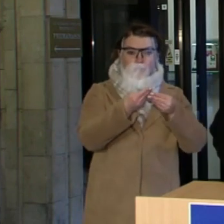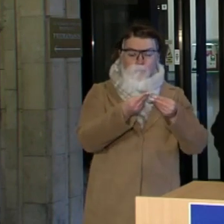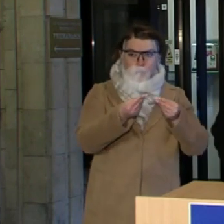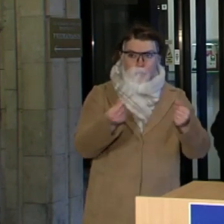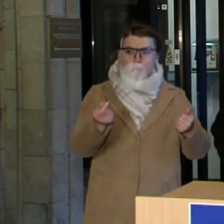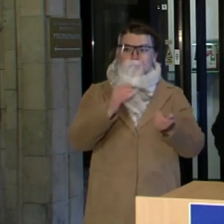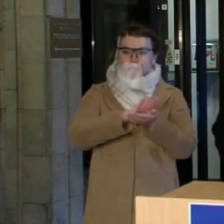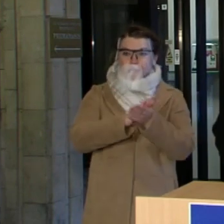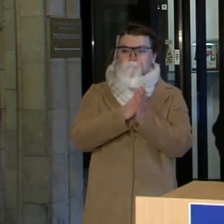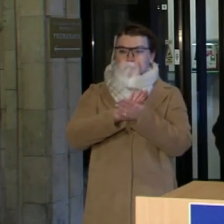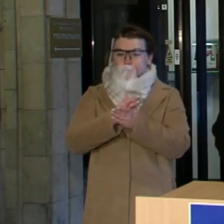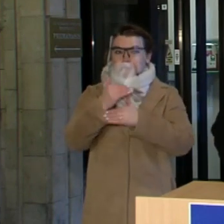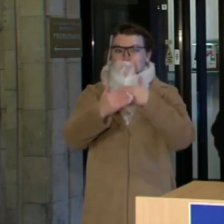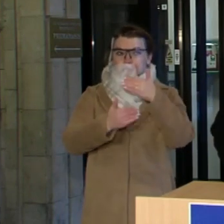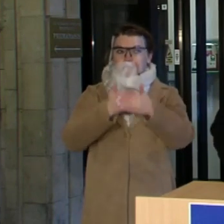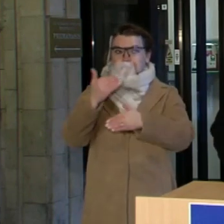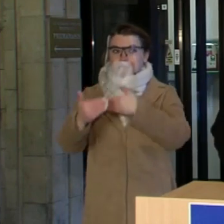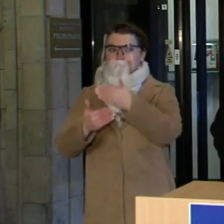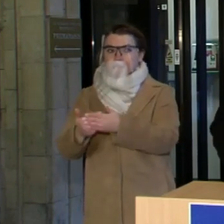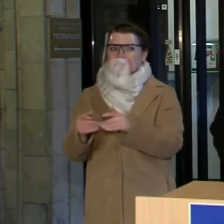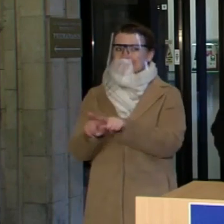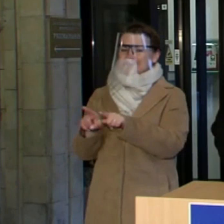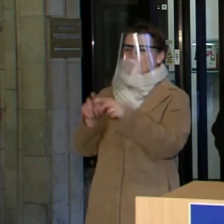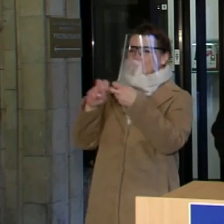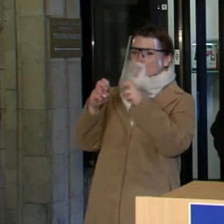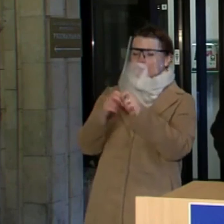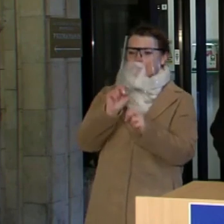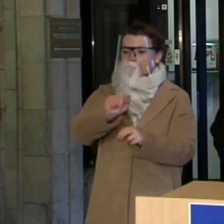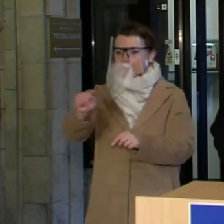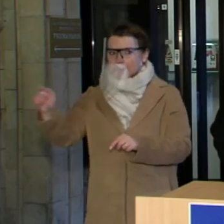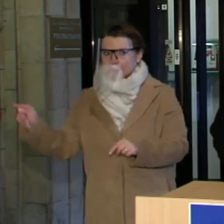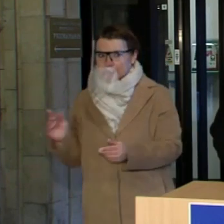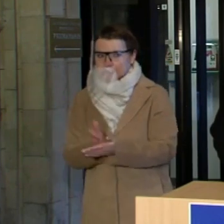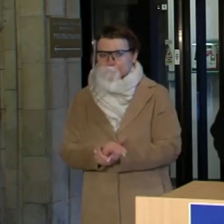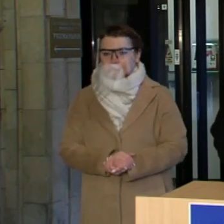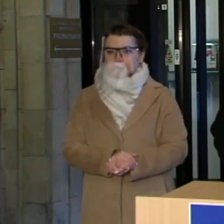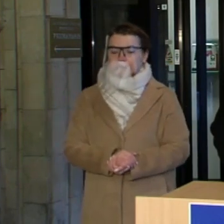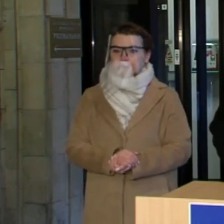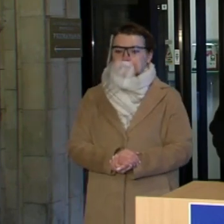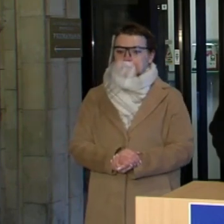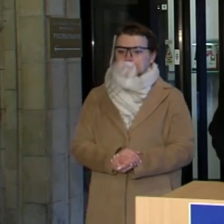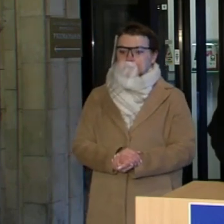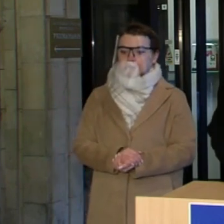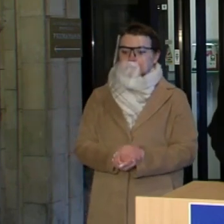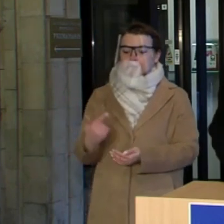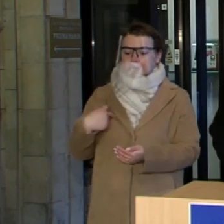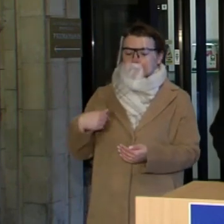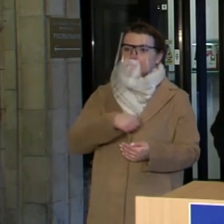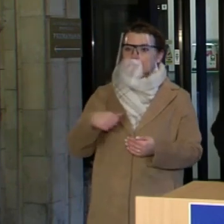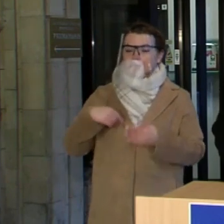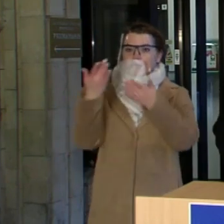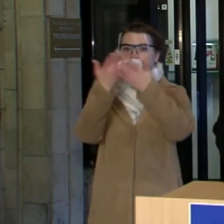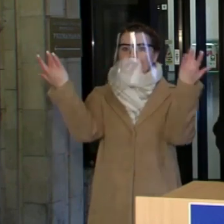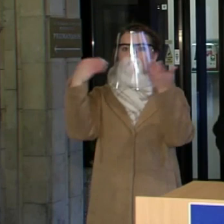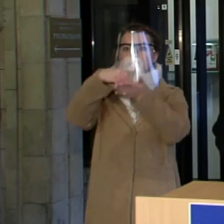susitvarko, nors ir ten yra daugybė problemų. Ir nepaslaptis, kad mes kreipėmės į viešųjų pirkimų